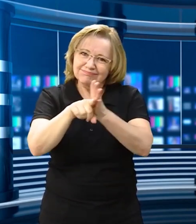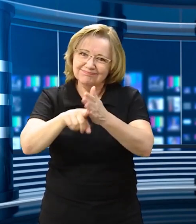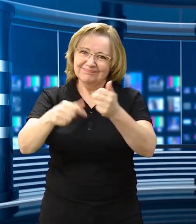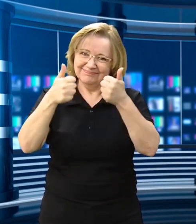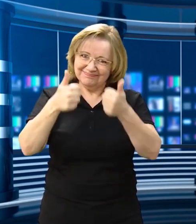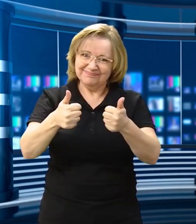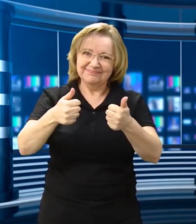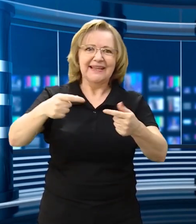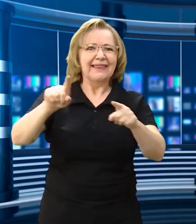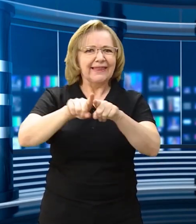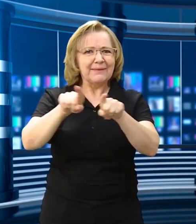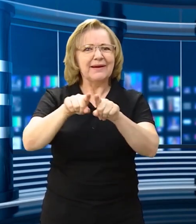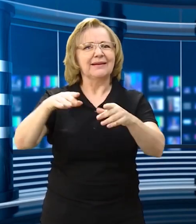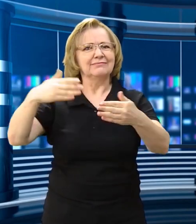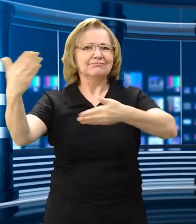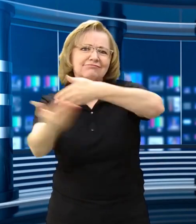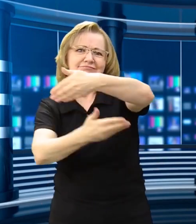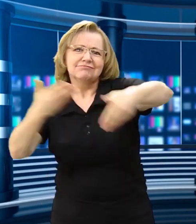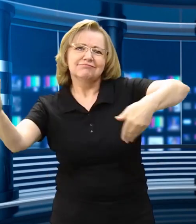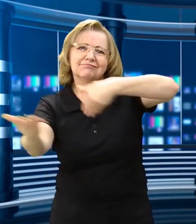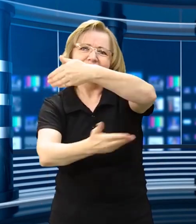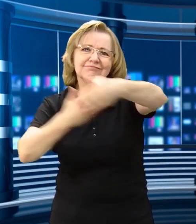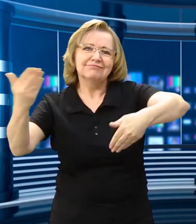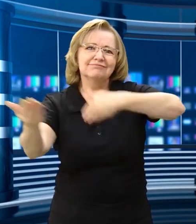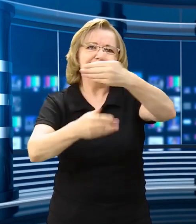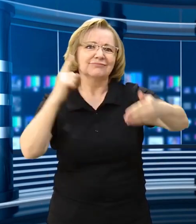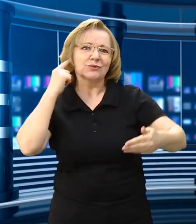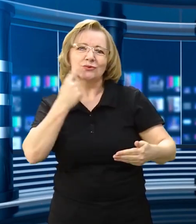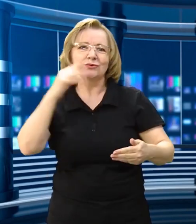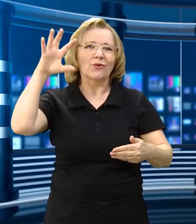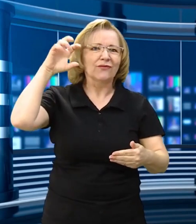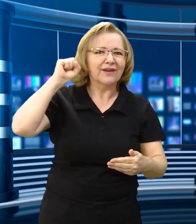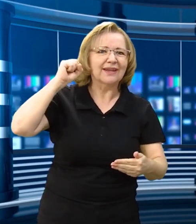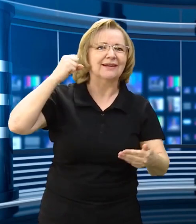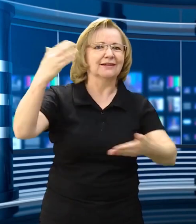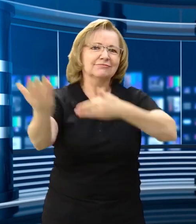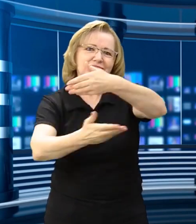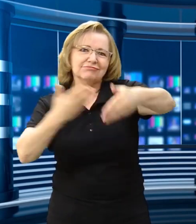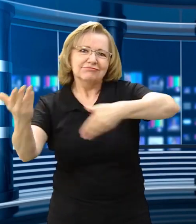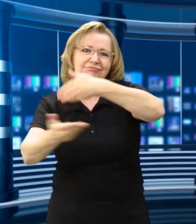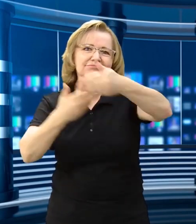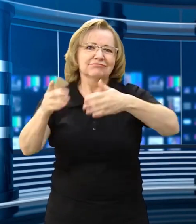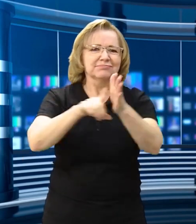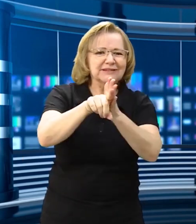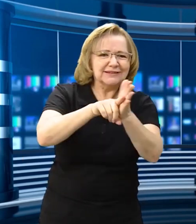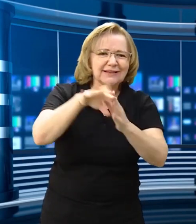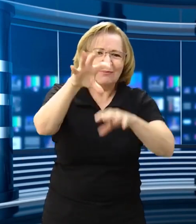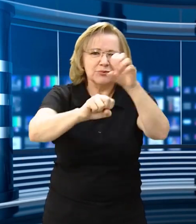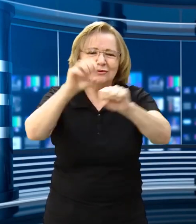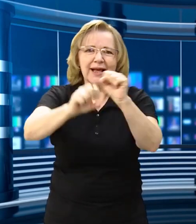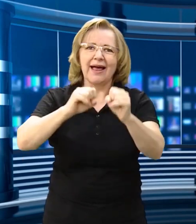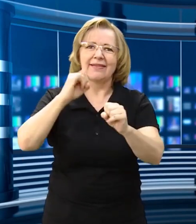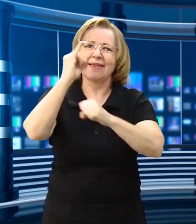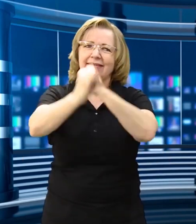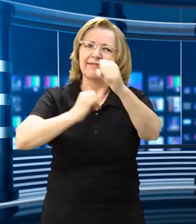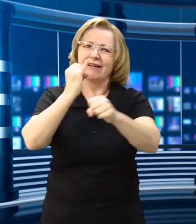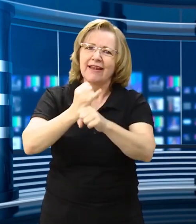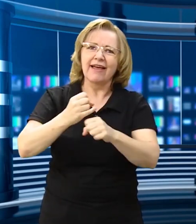né? O que aconteceu no Congresso de Milão? E interagir, né? Os surdos e ouvintes, vamos interagir nesse fórum.